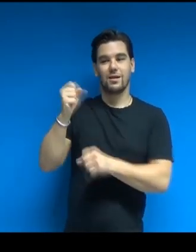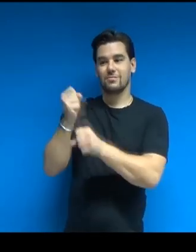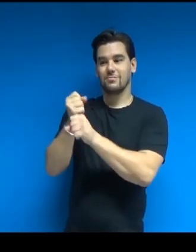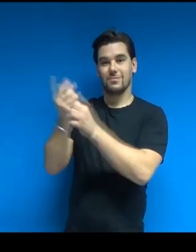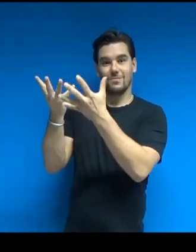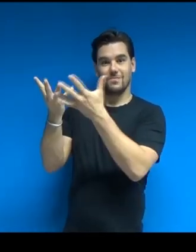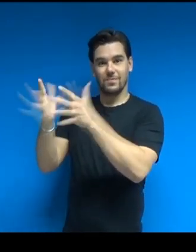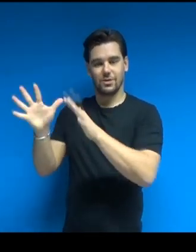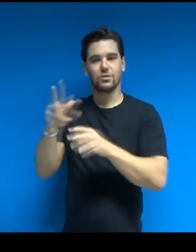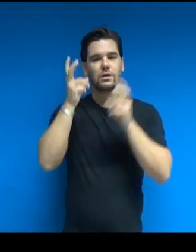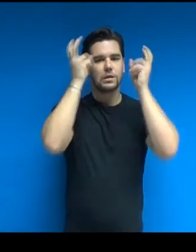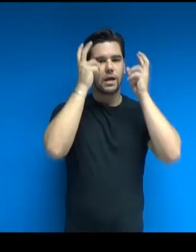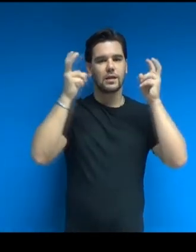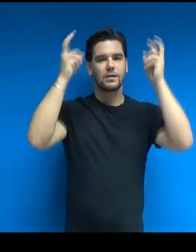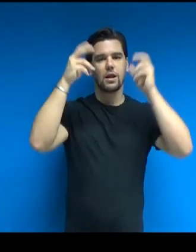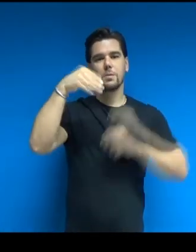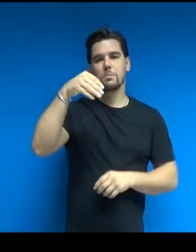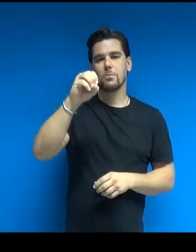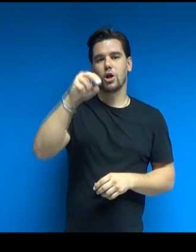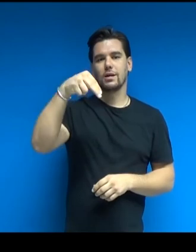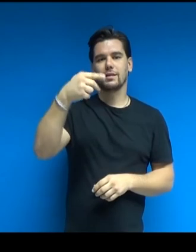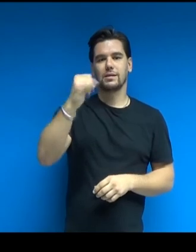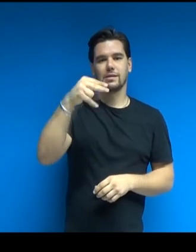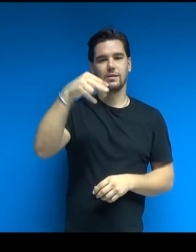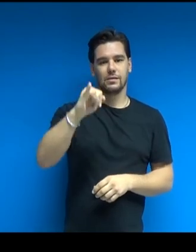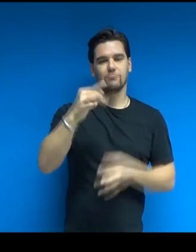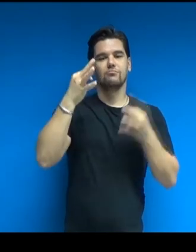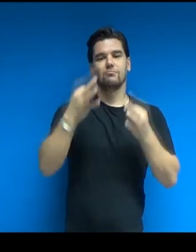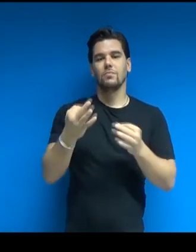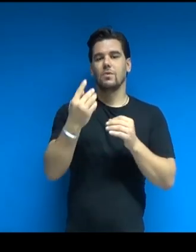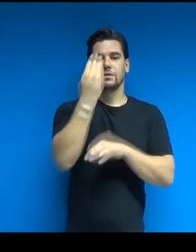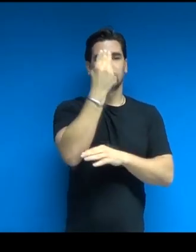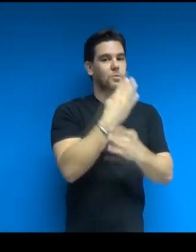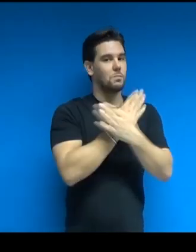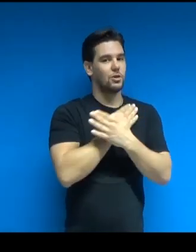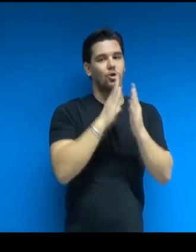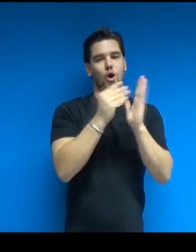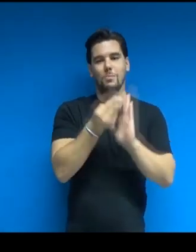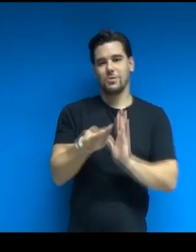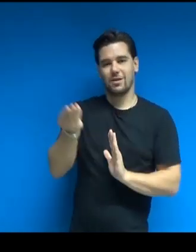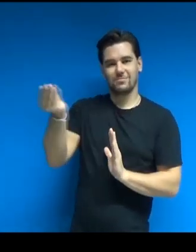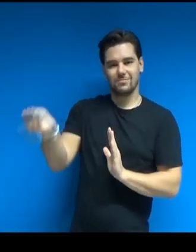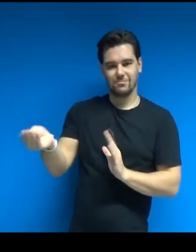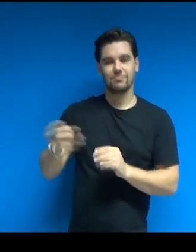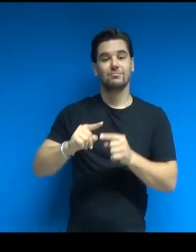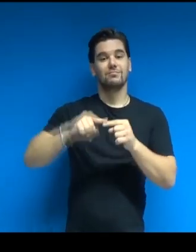Quando nel 1961 venne terminato il grattacielo Pirelli,